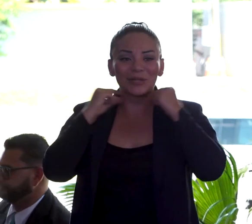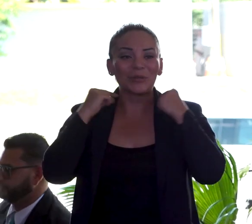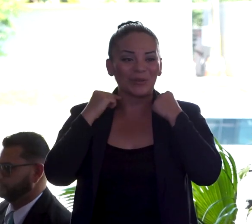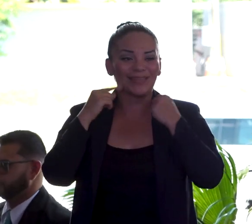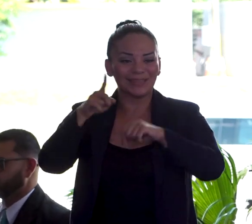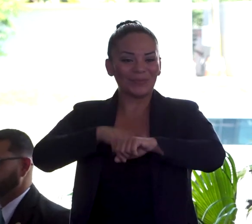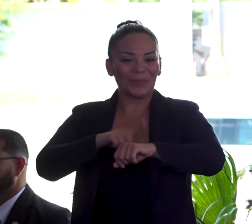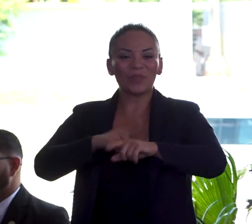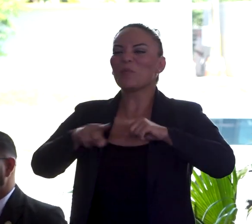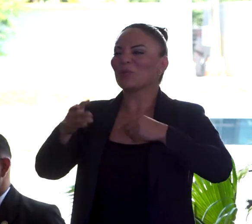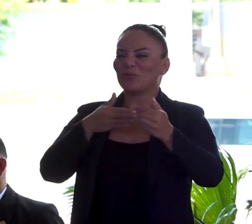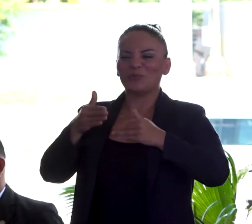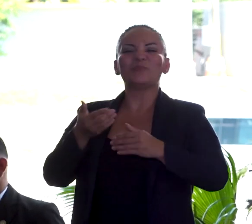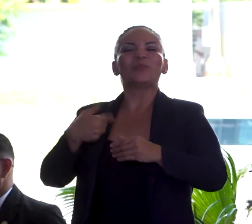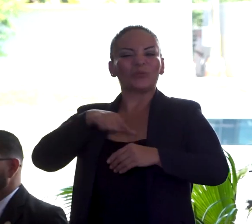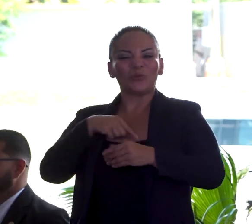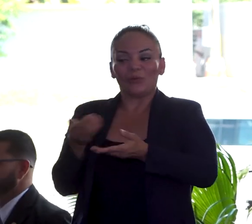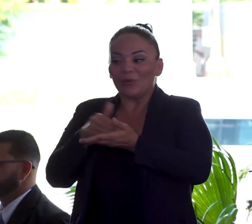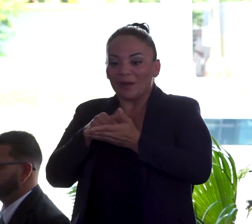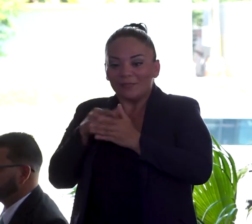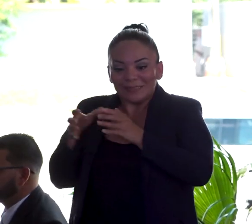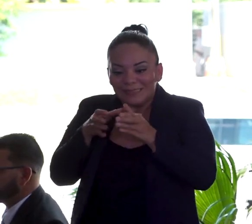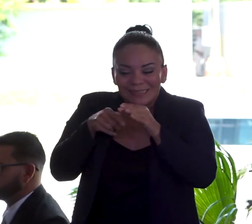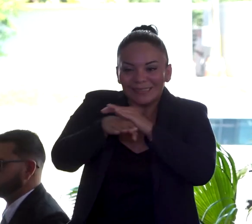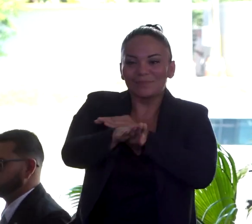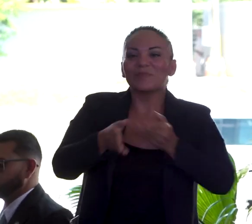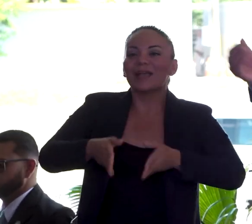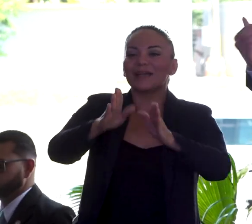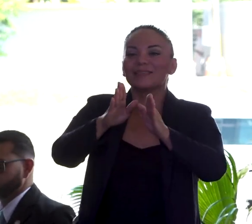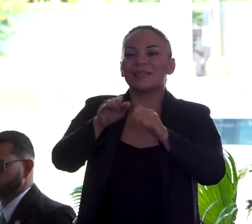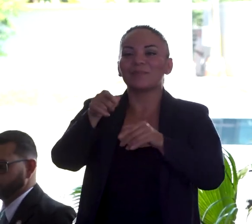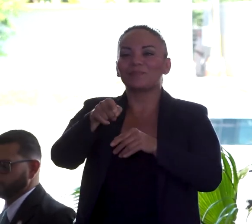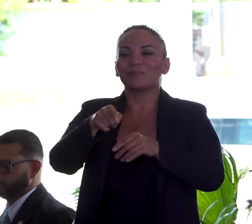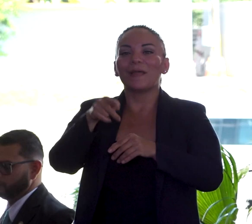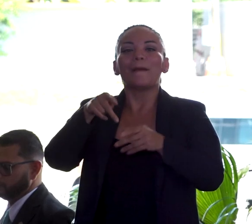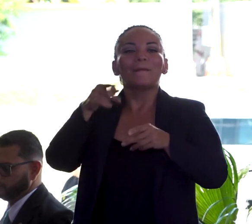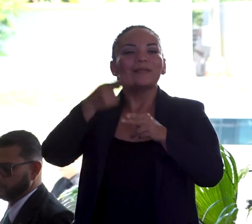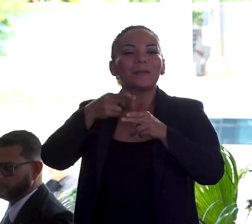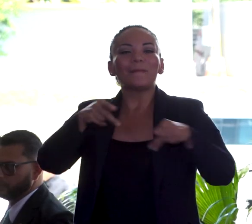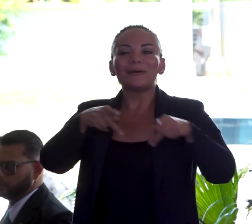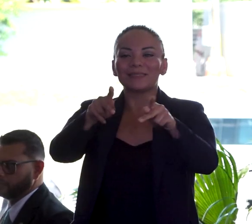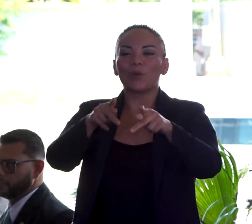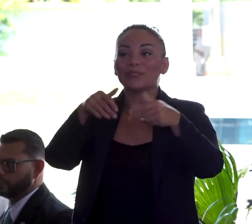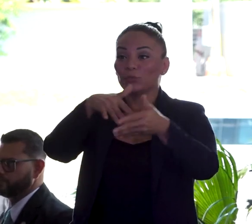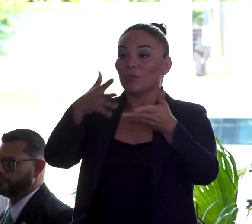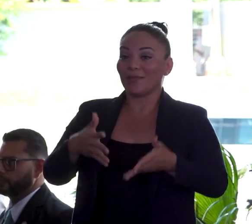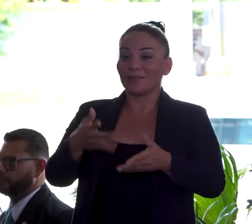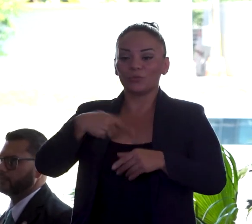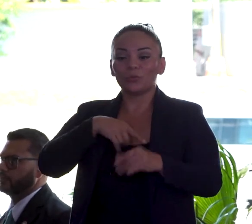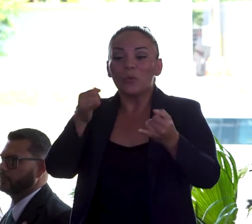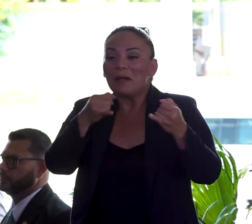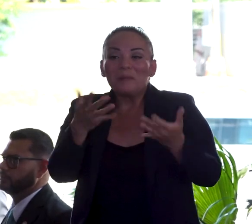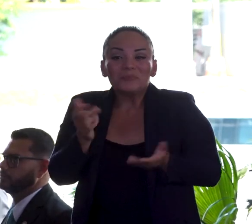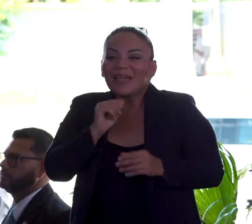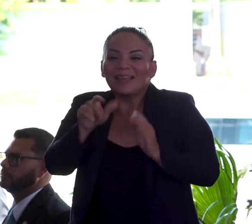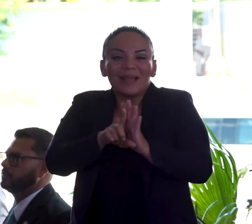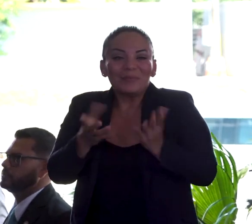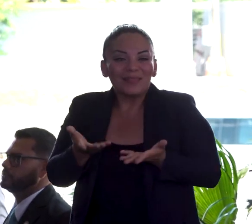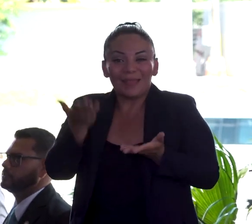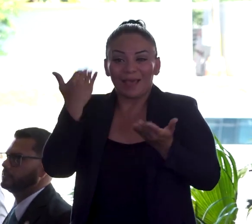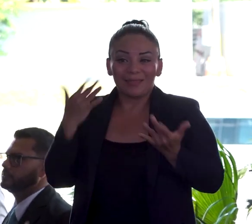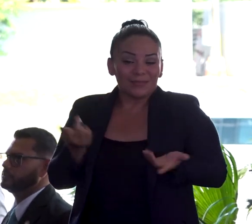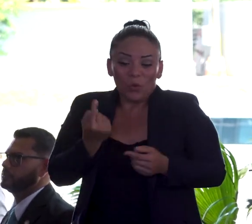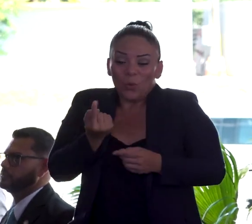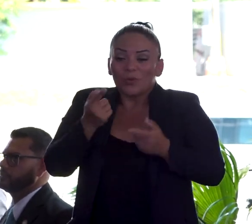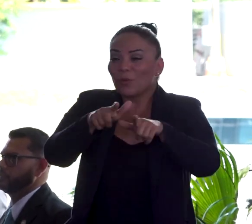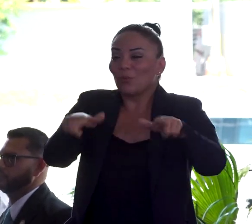volvíamos a meternos ahí en calle 11, perdón, en el plazoleta de la A jugar ilegalmente, porque era lo